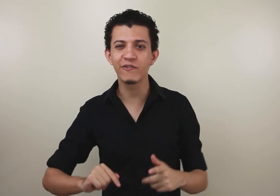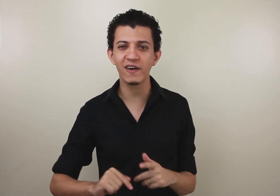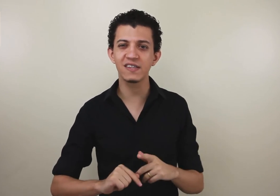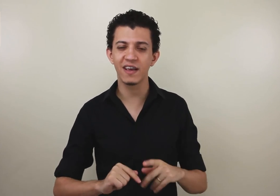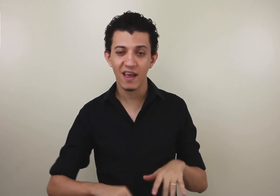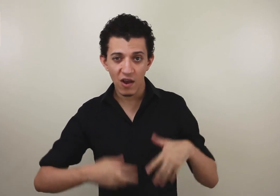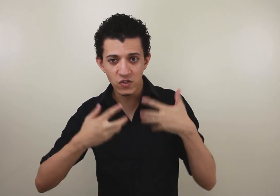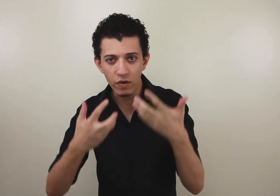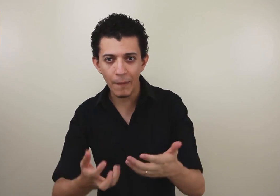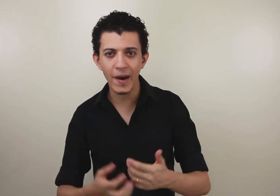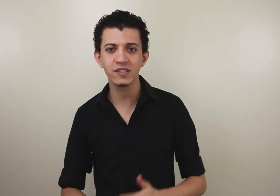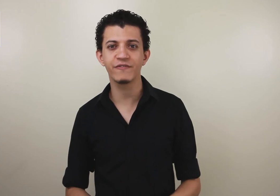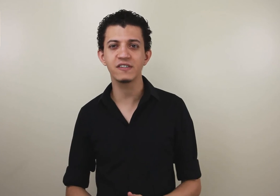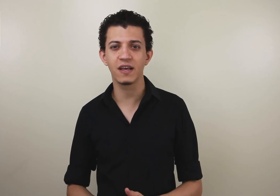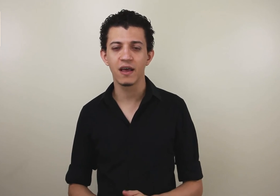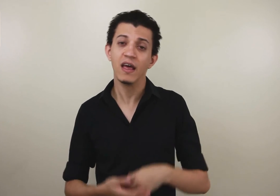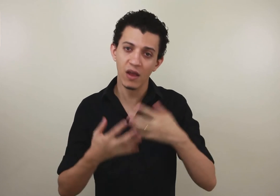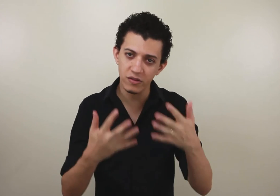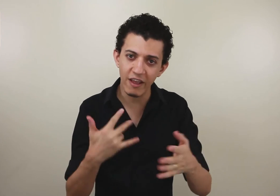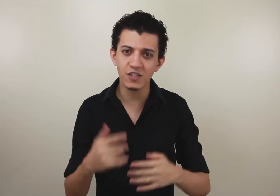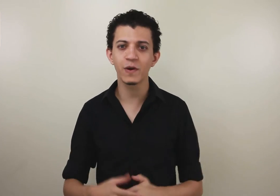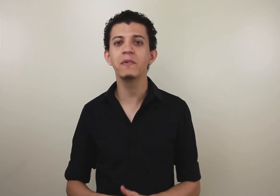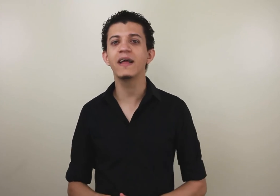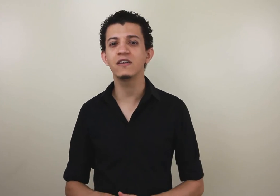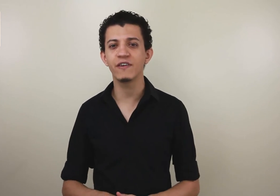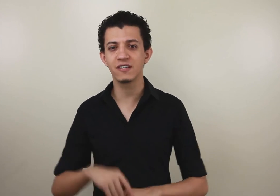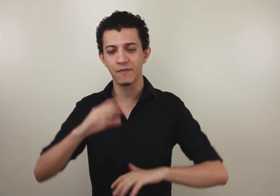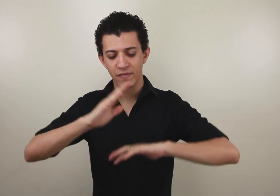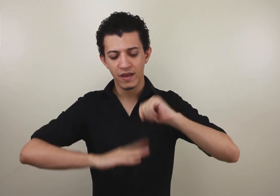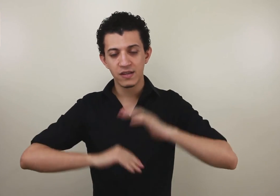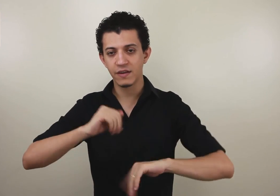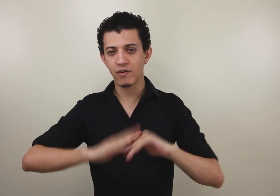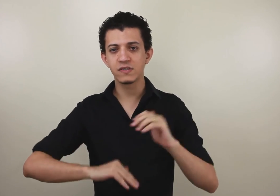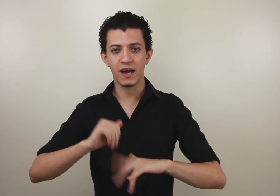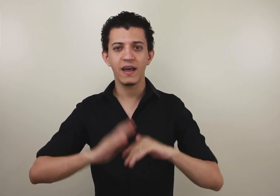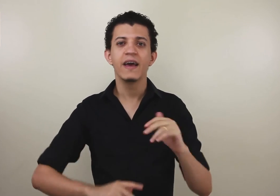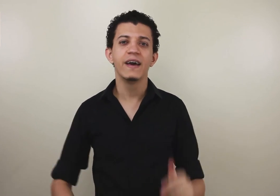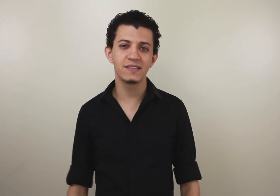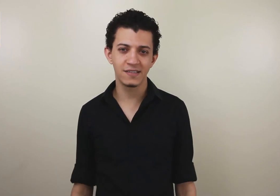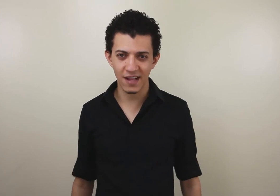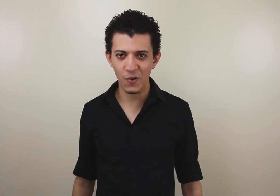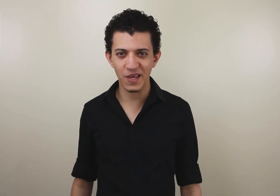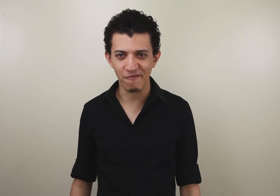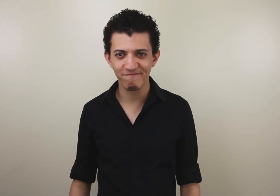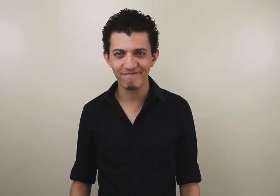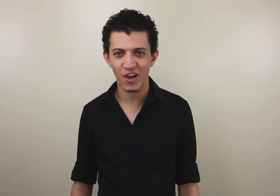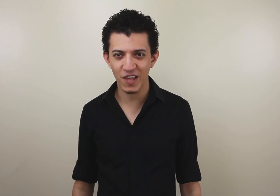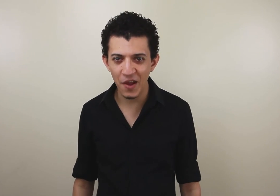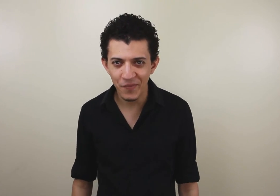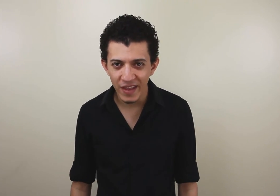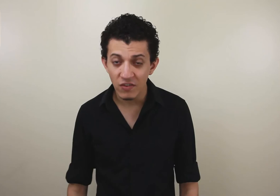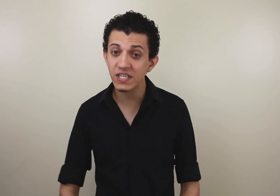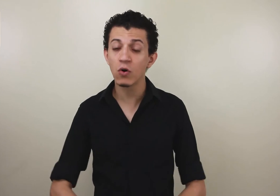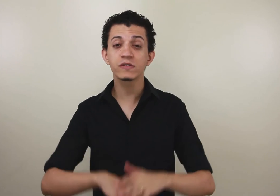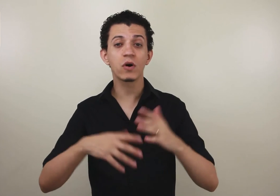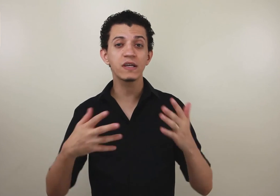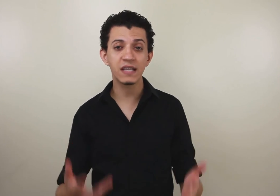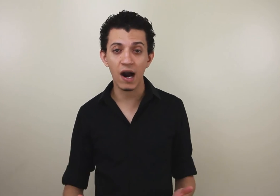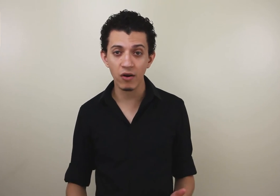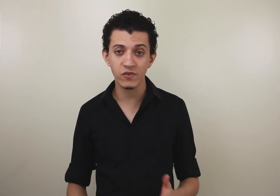fazer. Eu sou capaz de fazer. Eu tenho disponibilidade de fazer. Você vai usar esse sinal aqui. Ok? Se você gostou dessa aula. Se